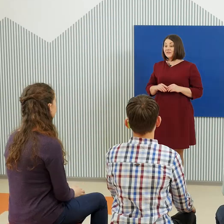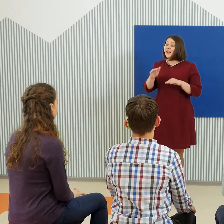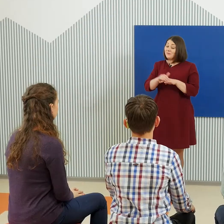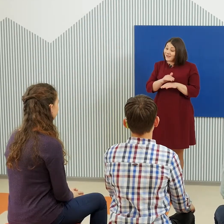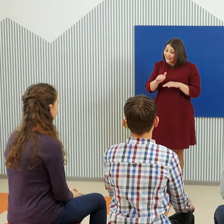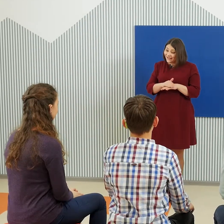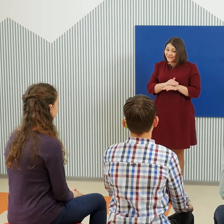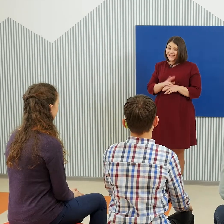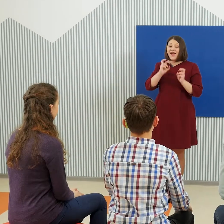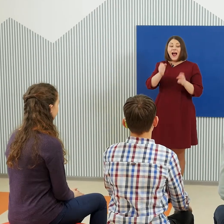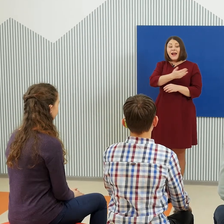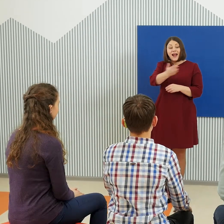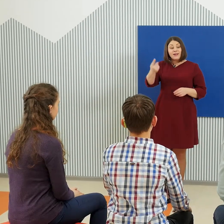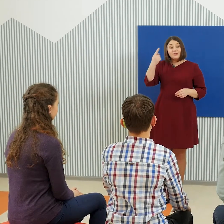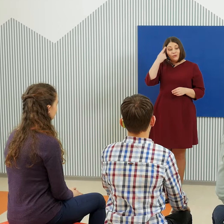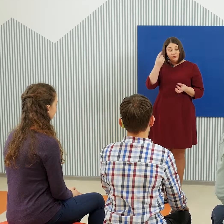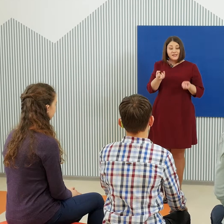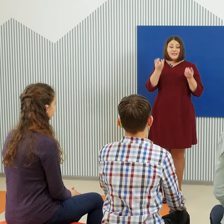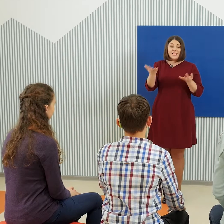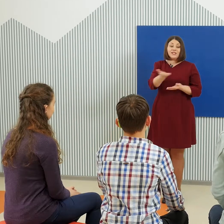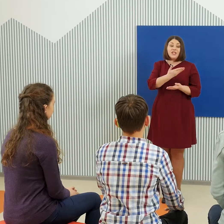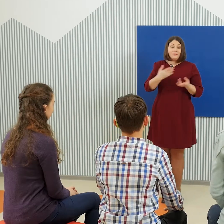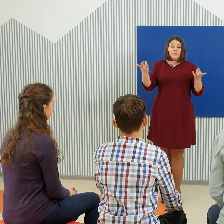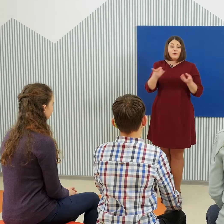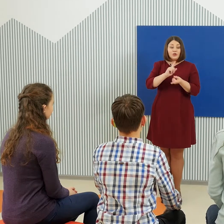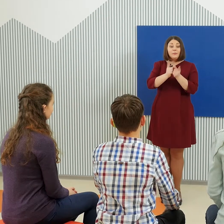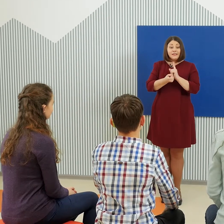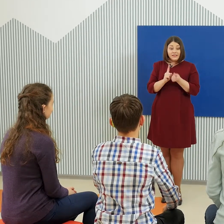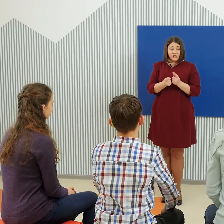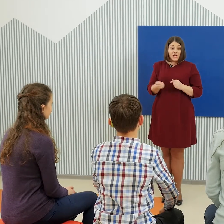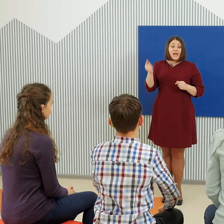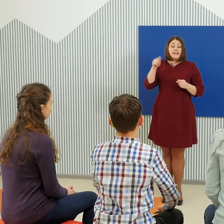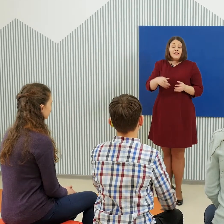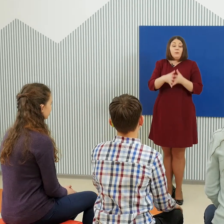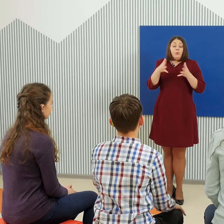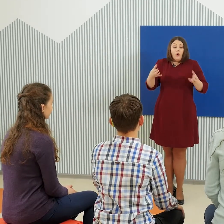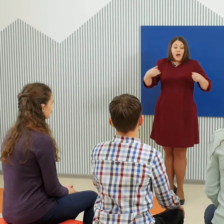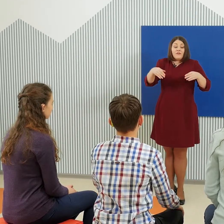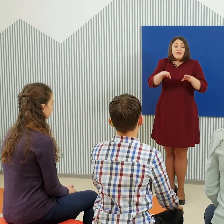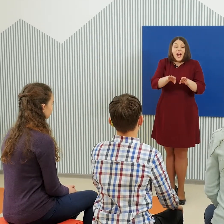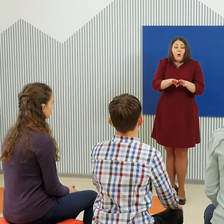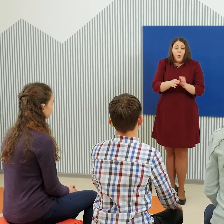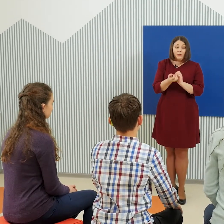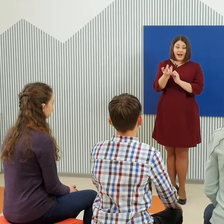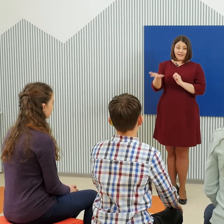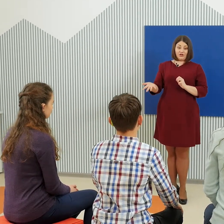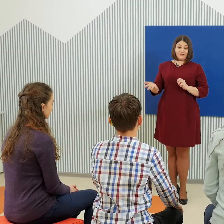Молодец! А как вы думаете, зачем нам нужны падежи? Тем более в таком количестве.